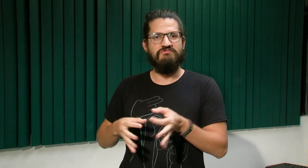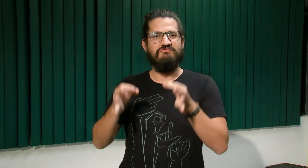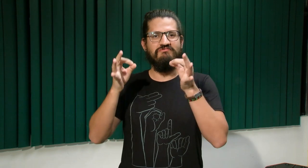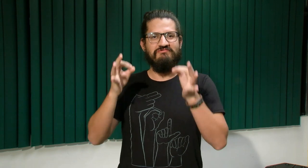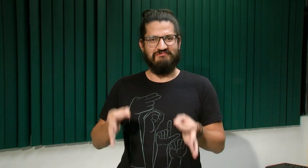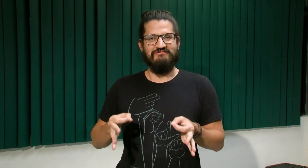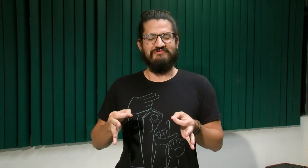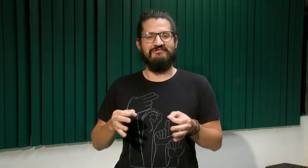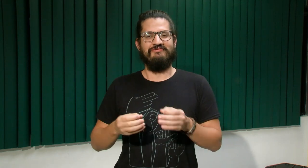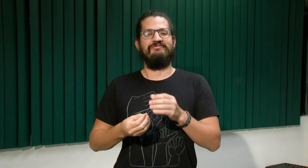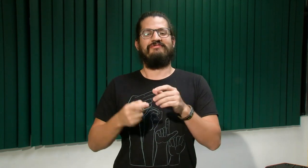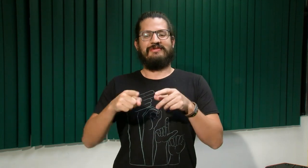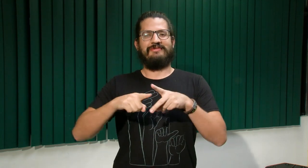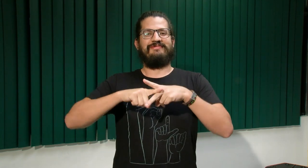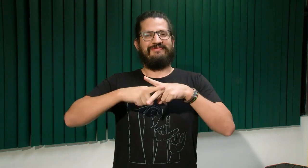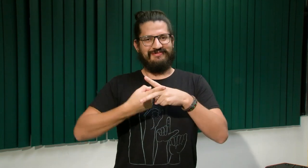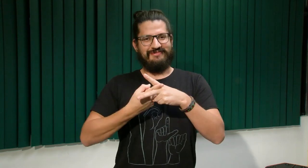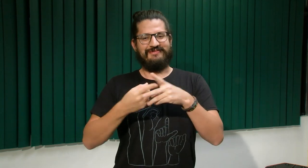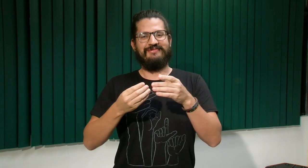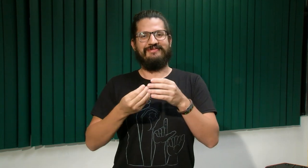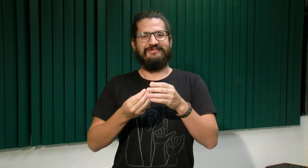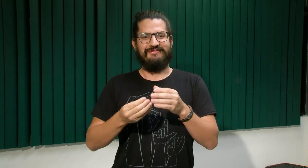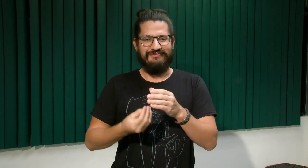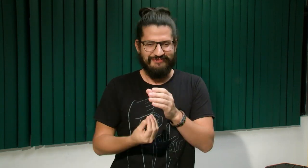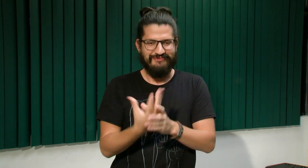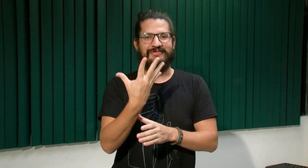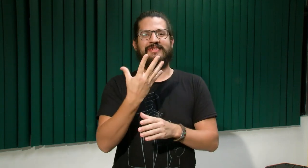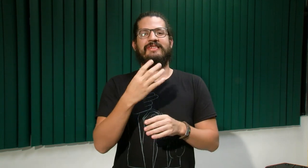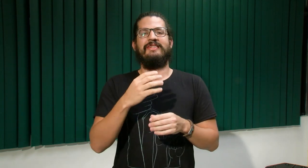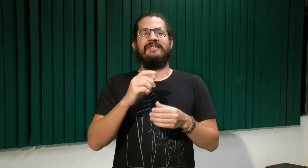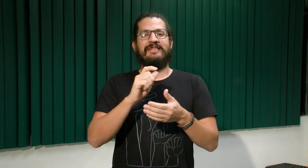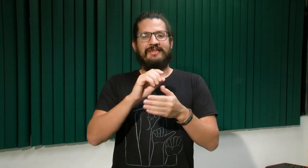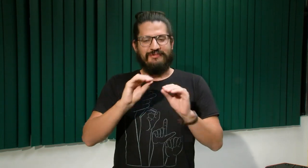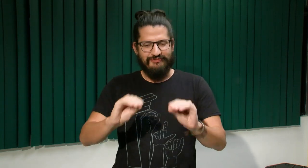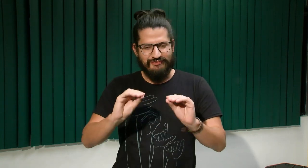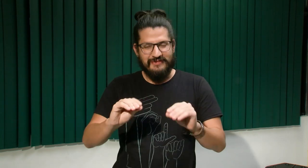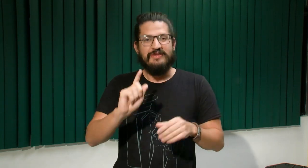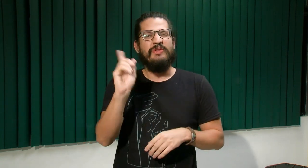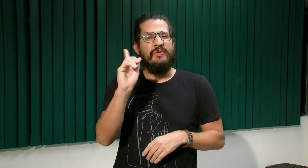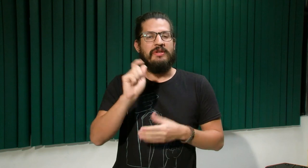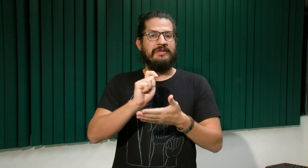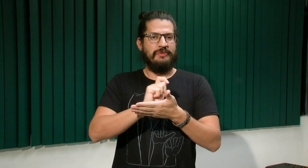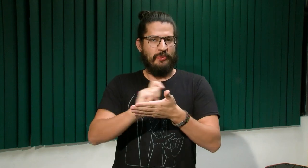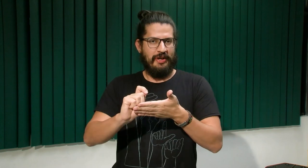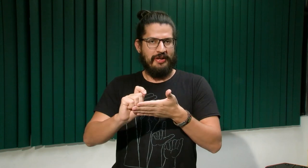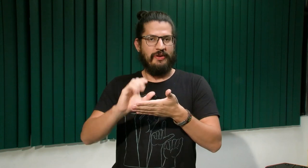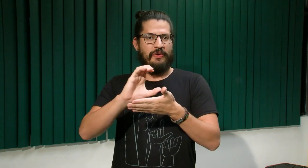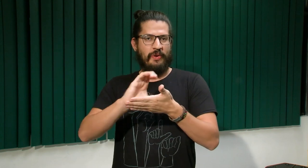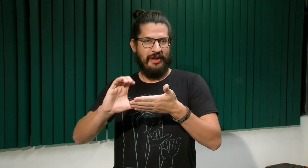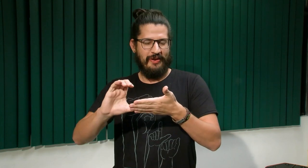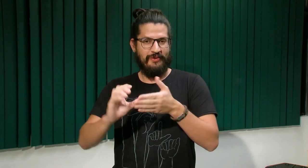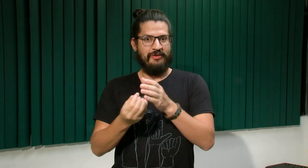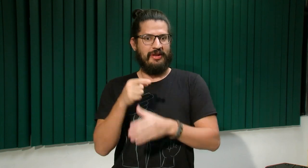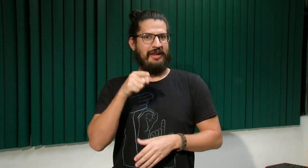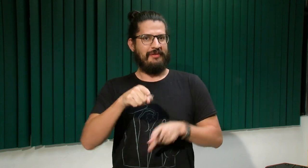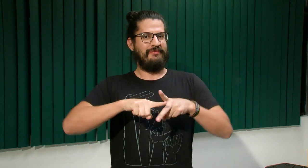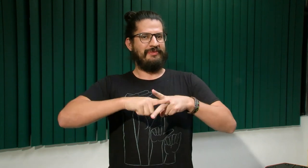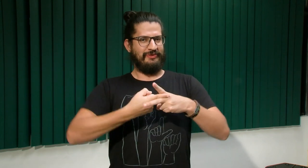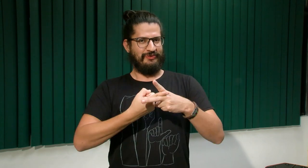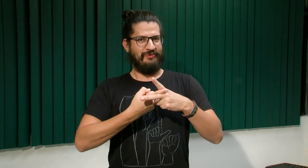discutiendo y decidimos empezar con el proyecto enseñando a niños en escuelas y colegios. Y